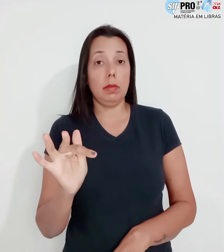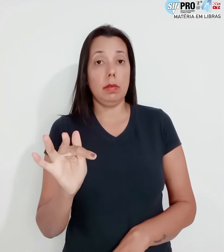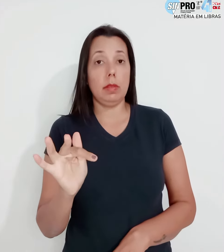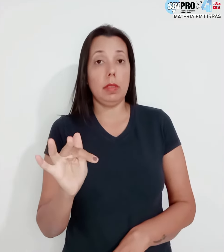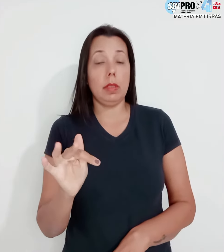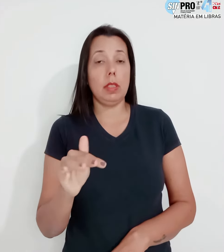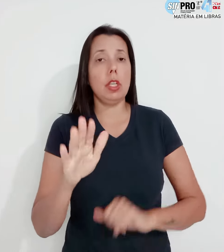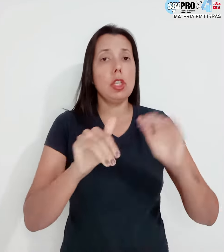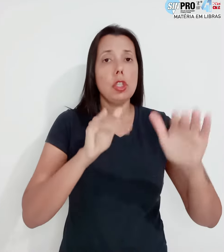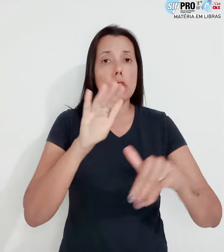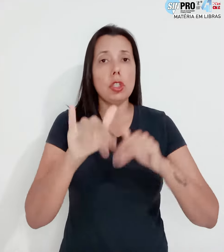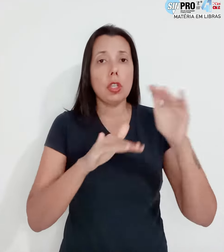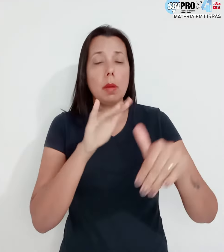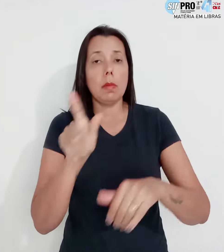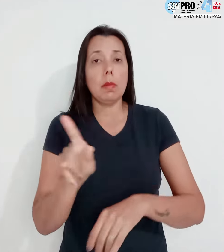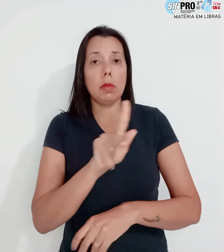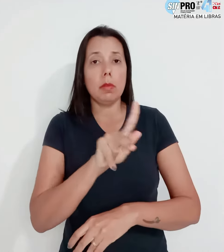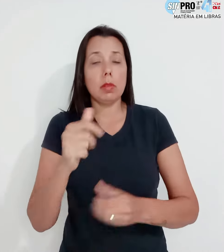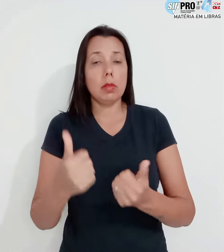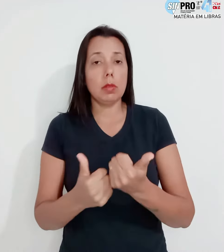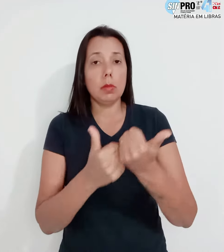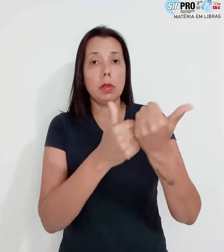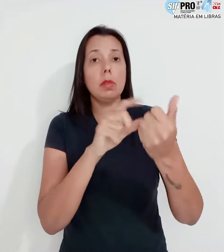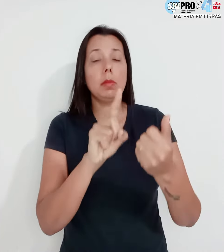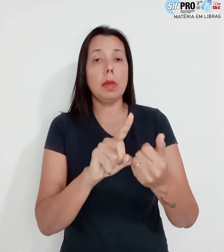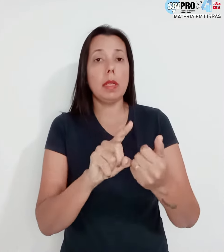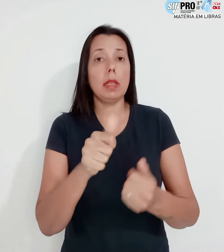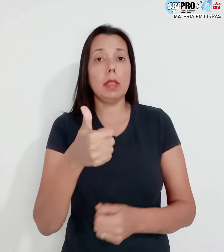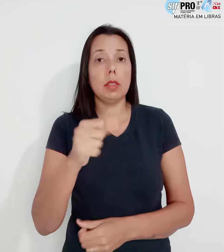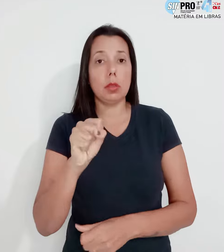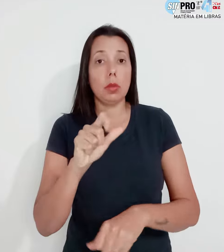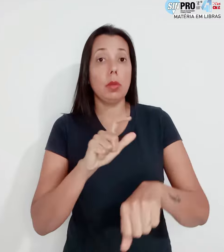reconvoca substitutos para as 18 horas.